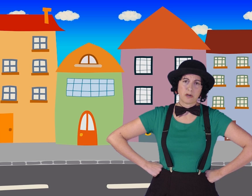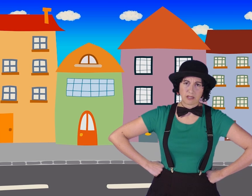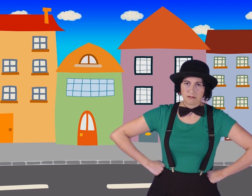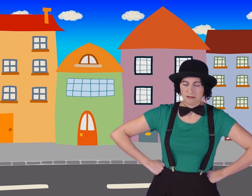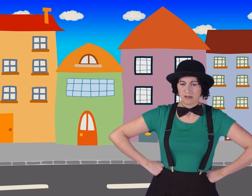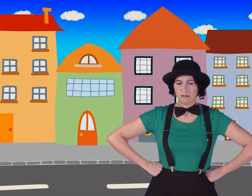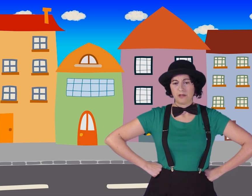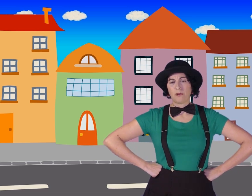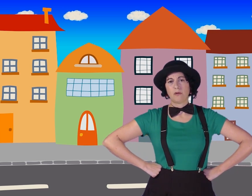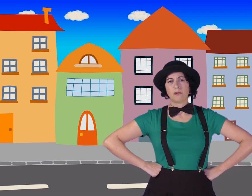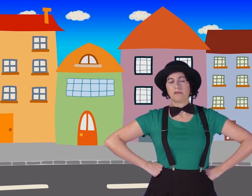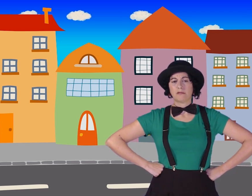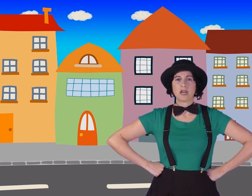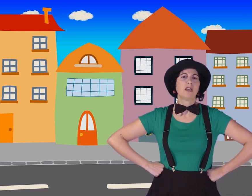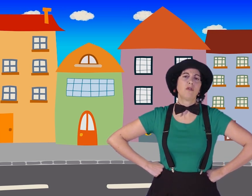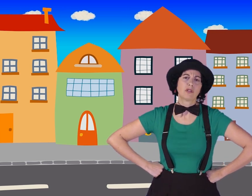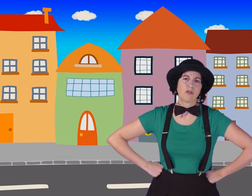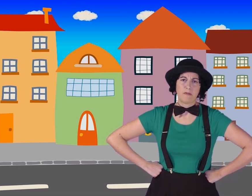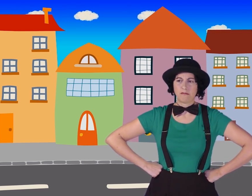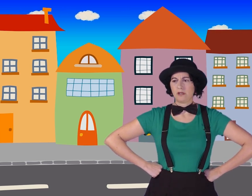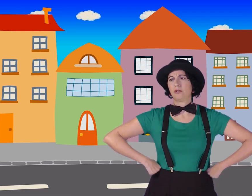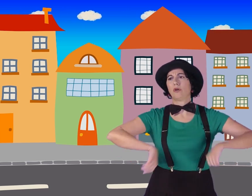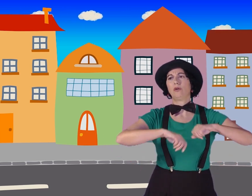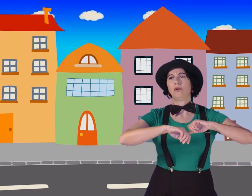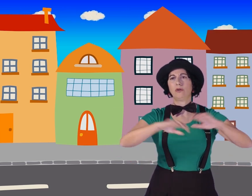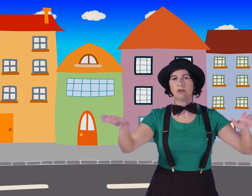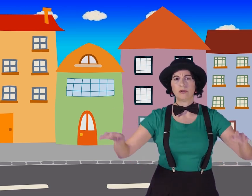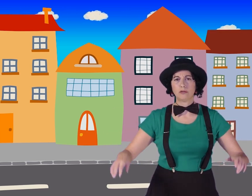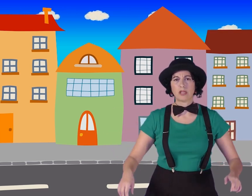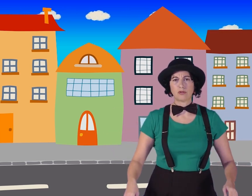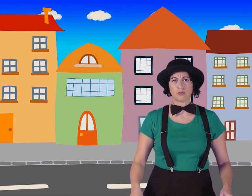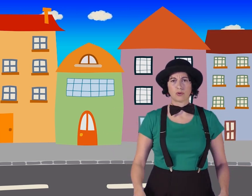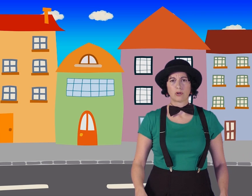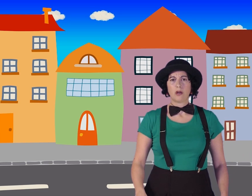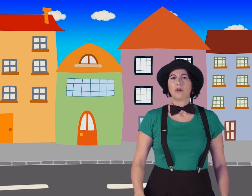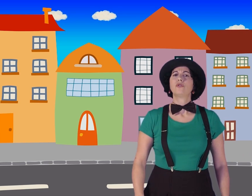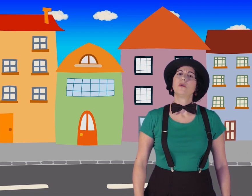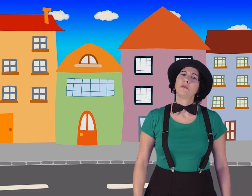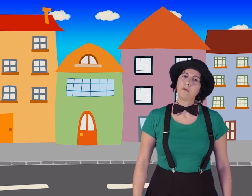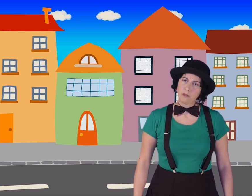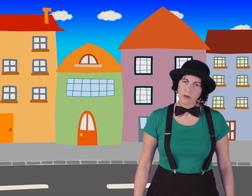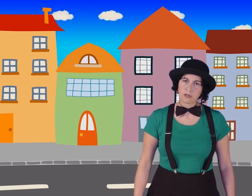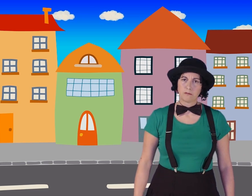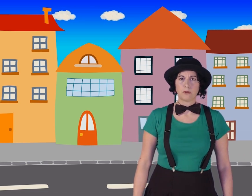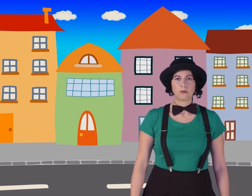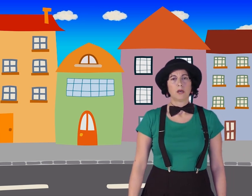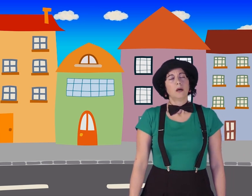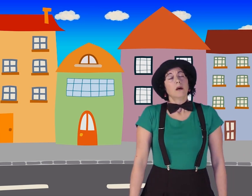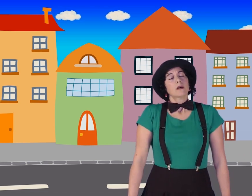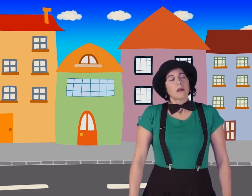bonita, pero aquí no se come y solo te dan sustos. Yo me vuelvo al campo, que